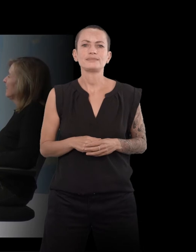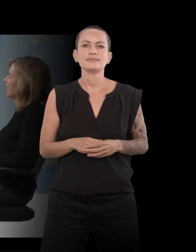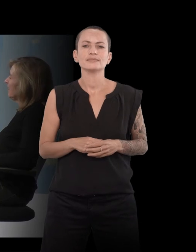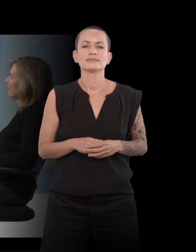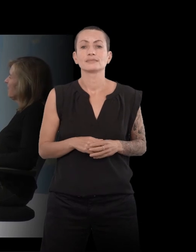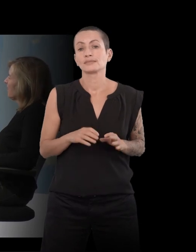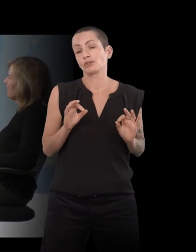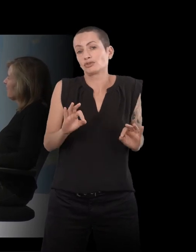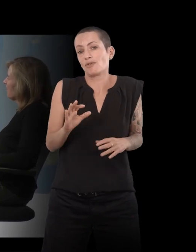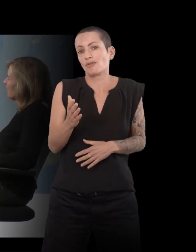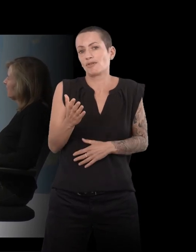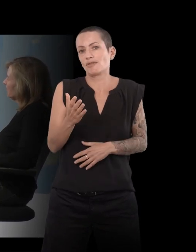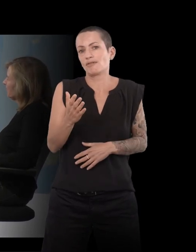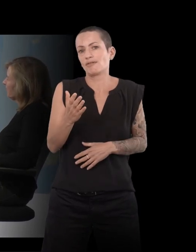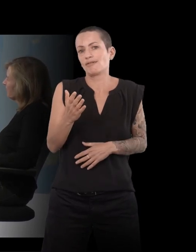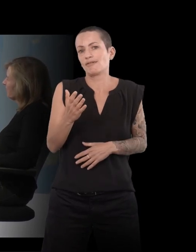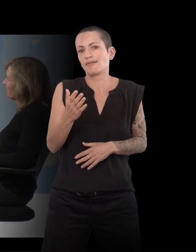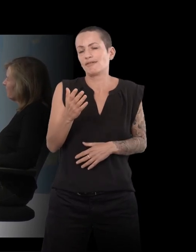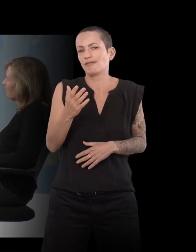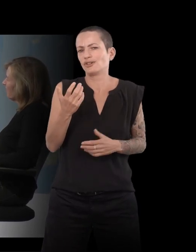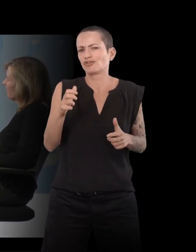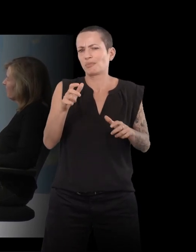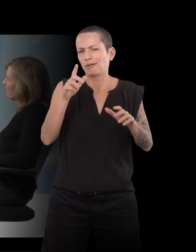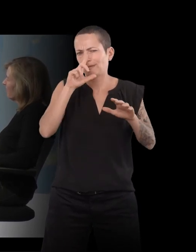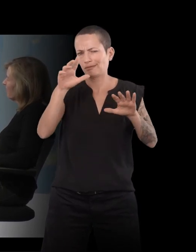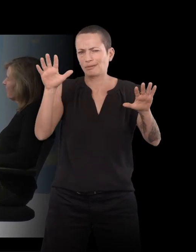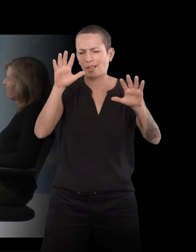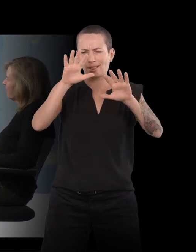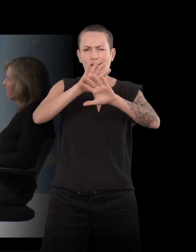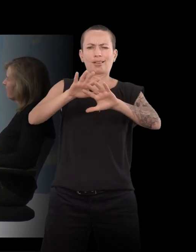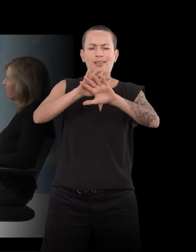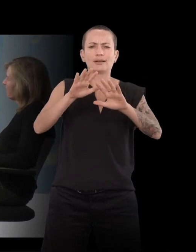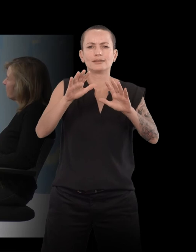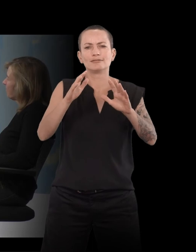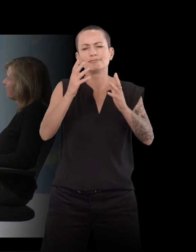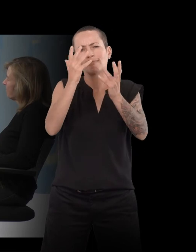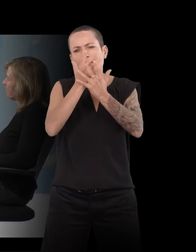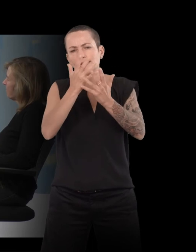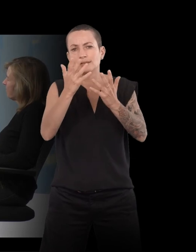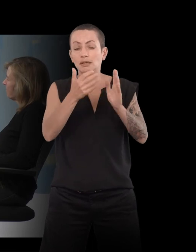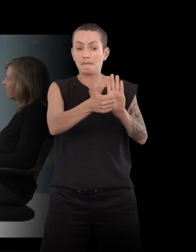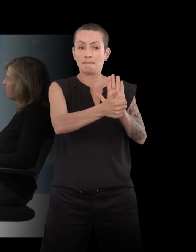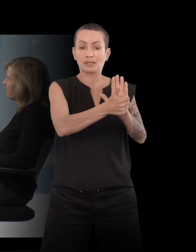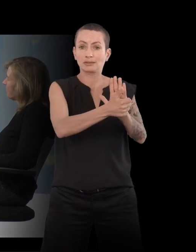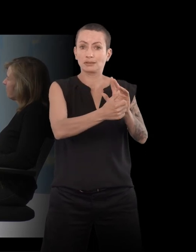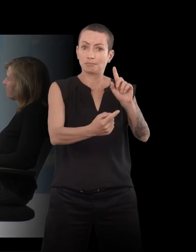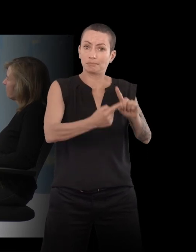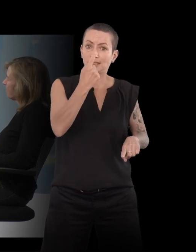D'ailleurs, pour Poc qui est confusion, encore que le personnage principal dit « je